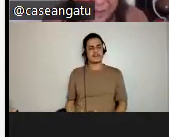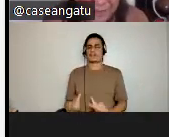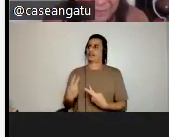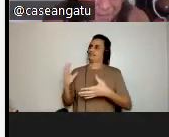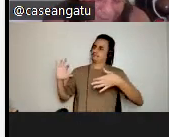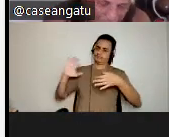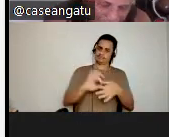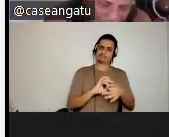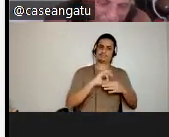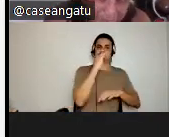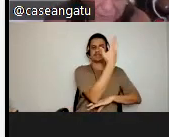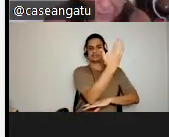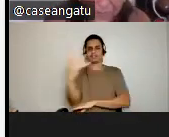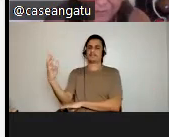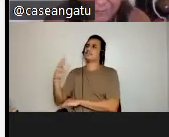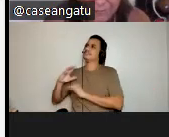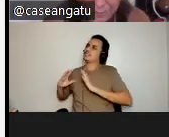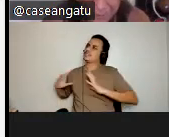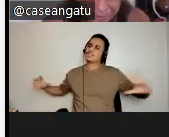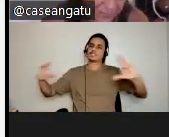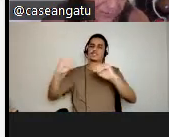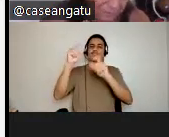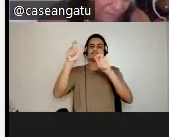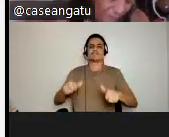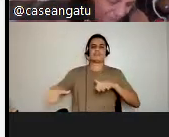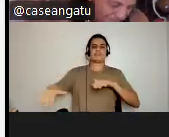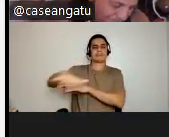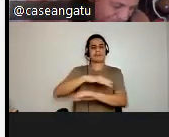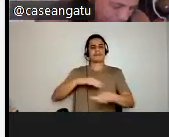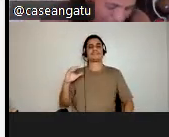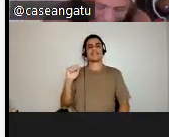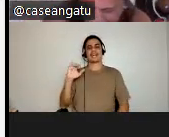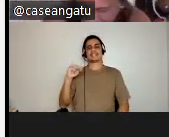sagrada, a todas as pessoas que encantaram, Cacique Val,